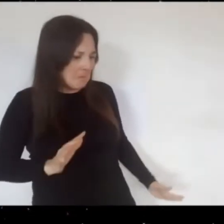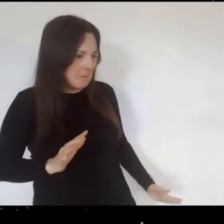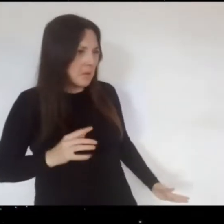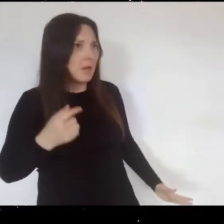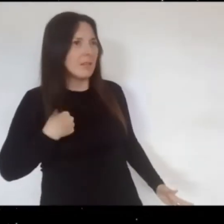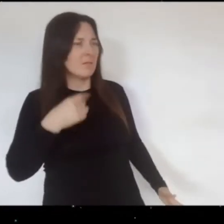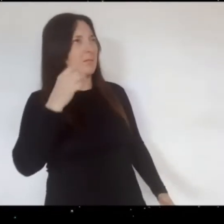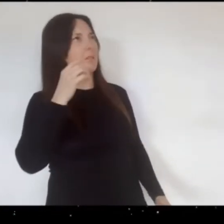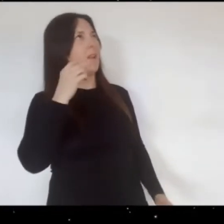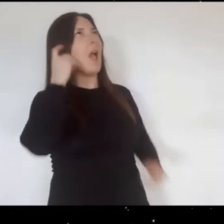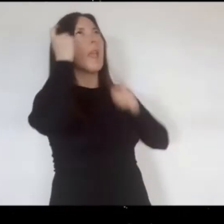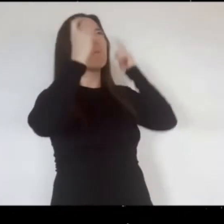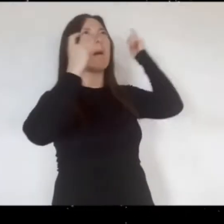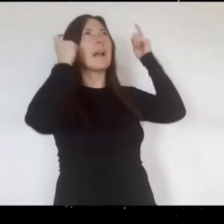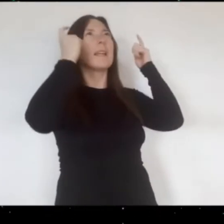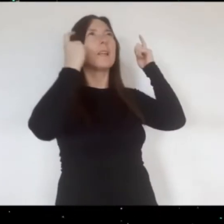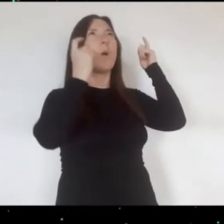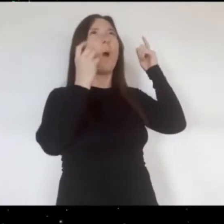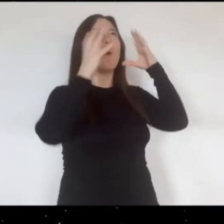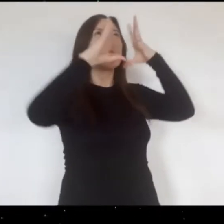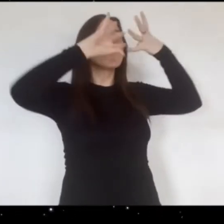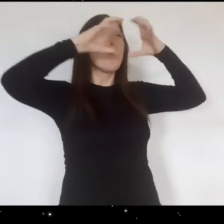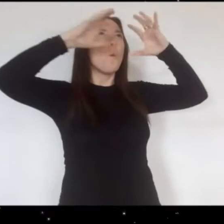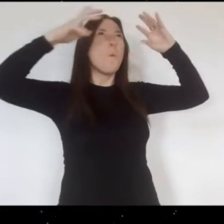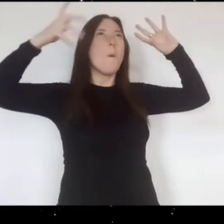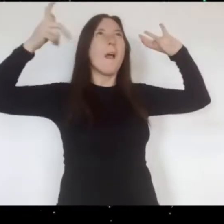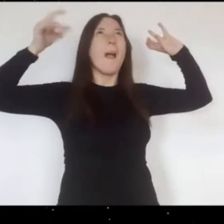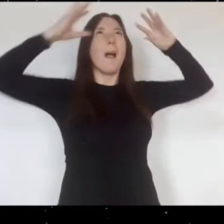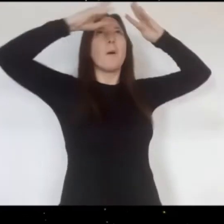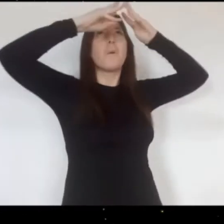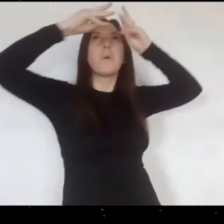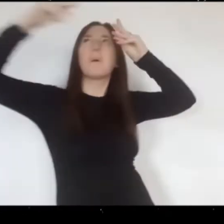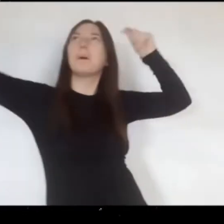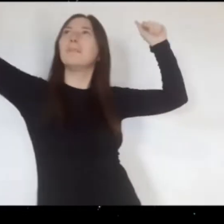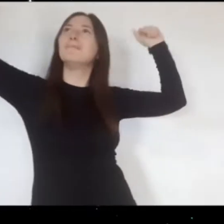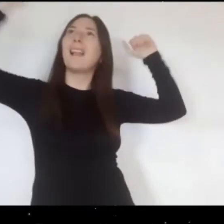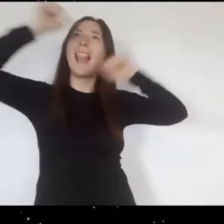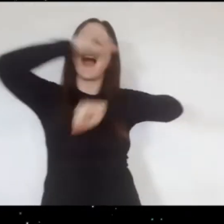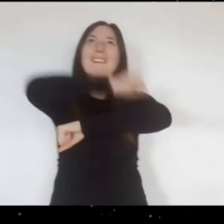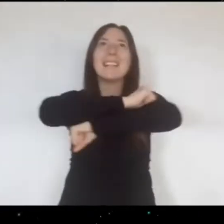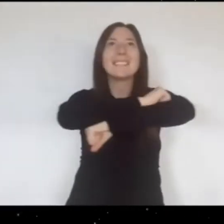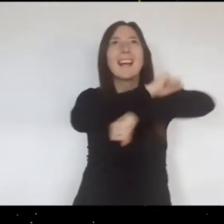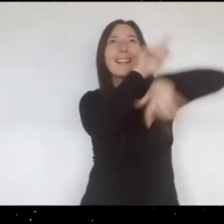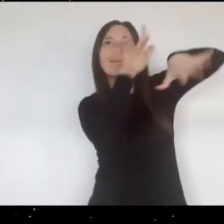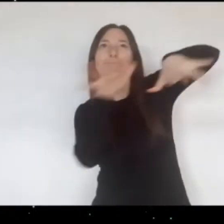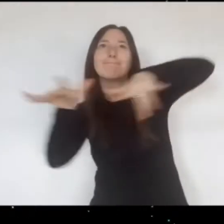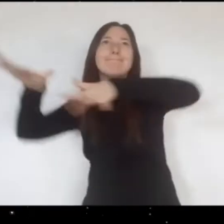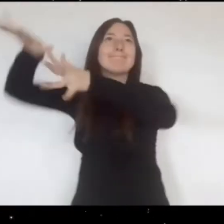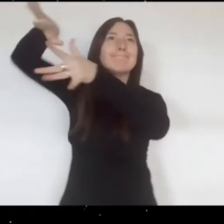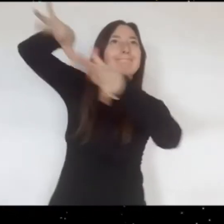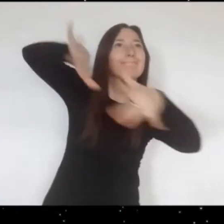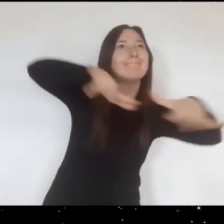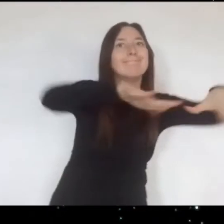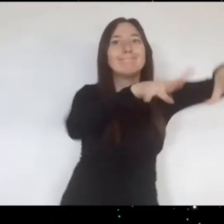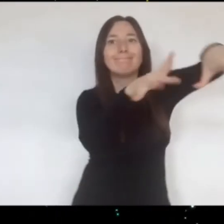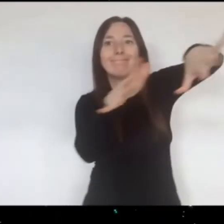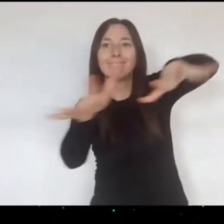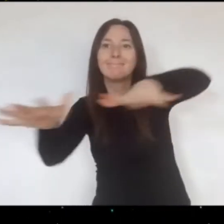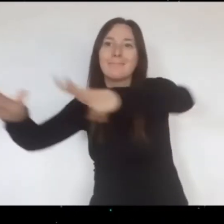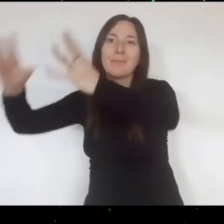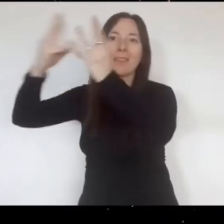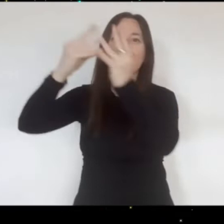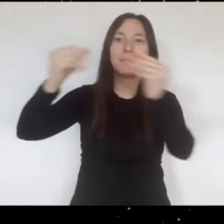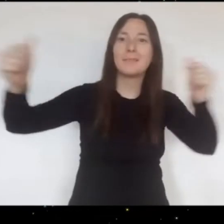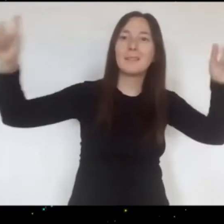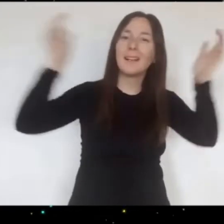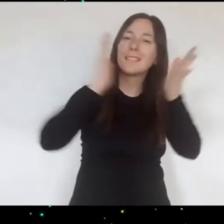eso imagina que es una nube de azúcar que se escapa por la ventana y vuela sobre el mar